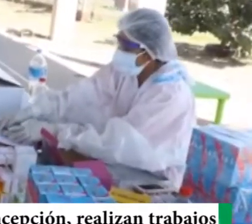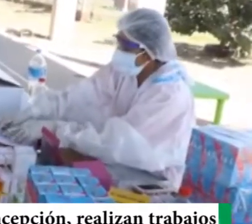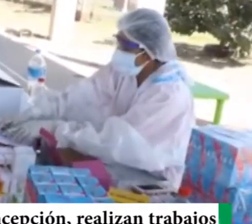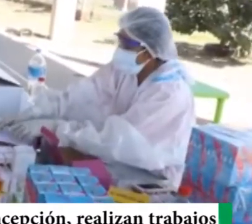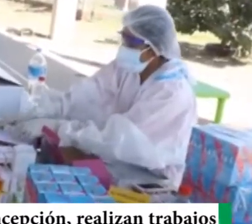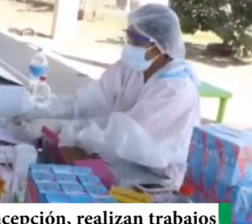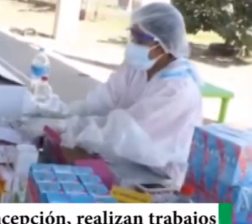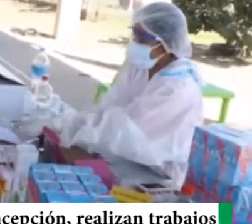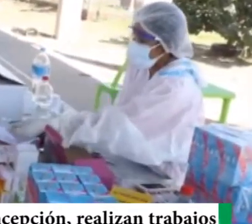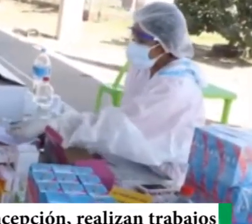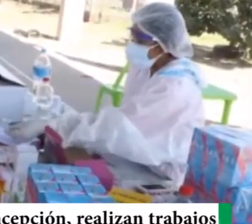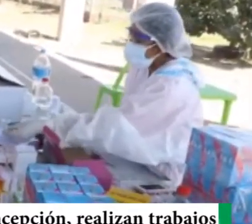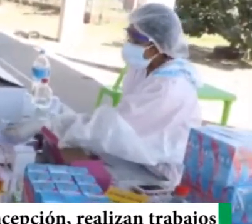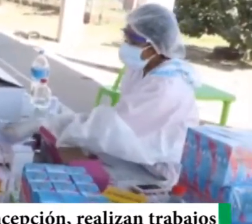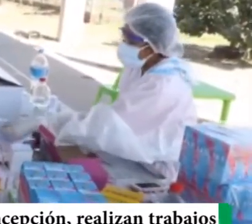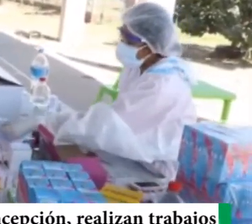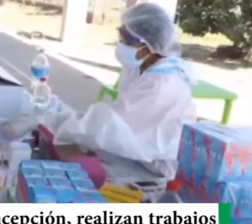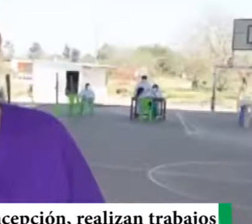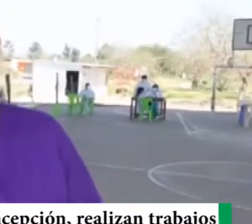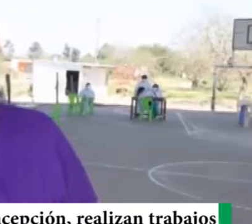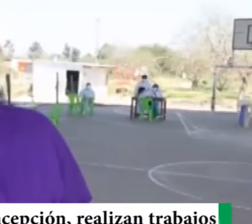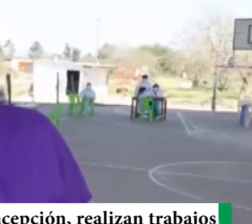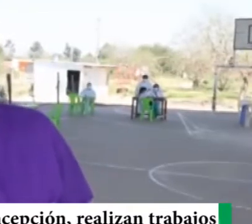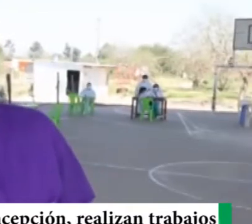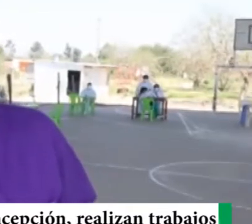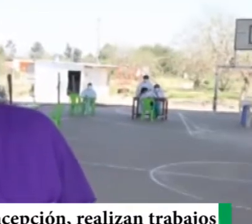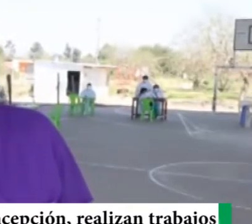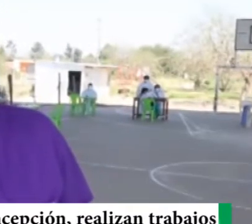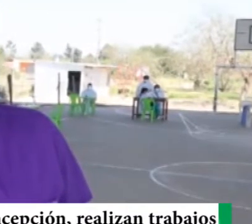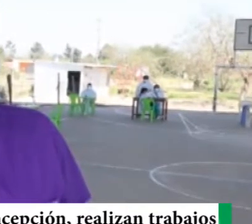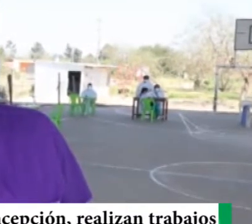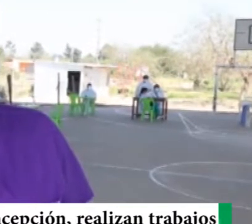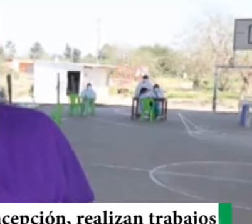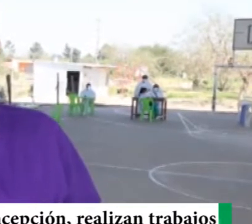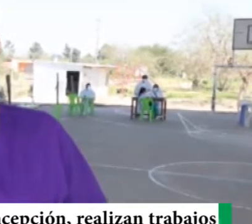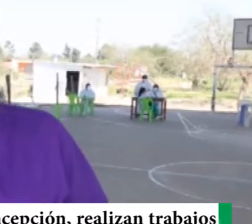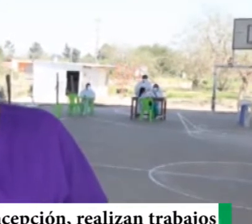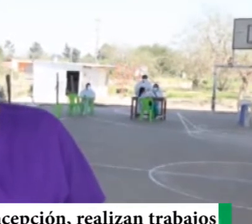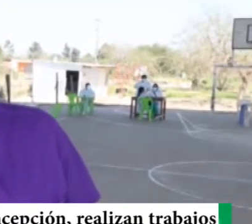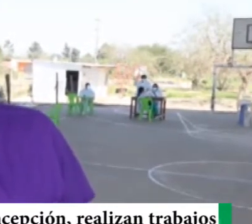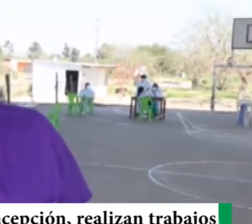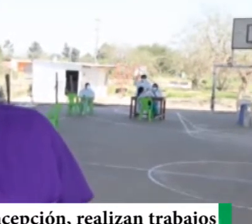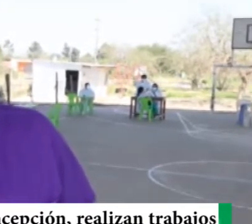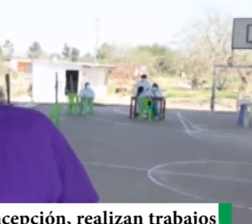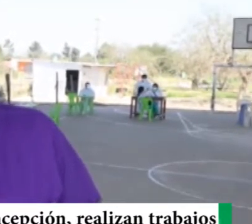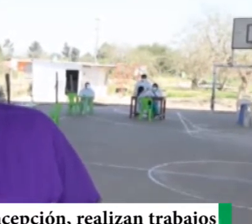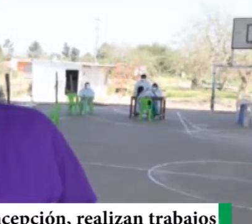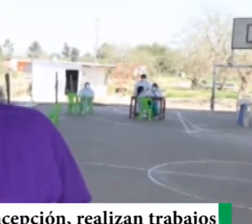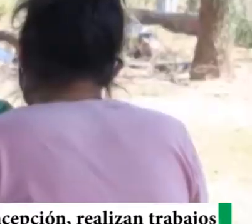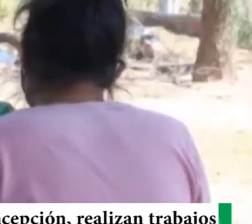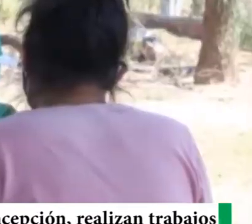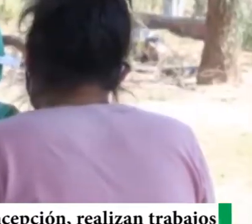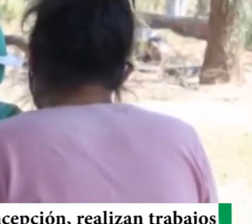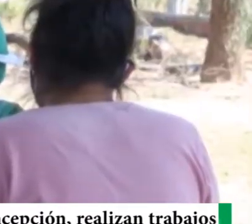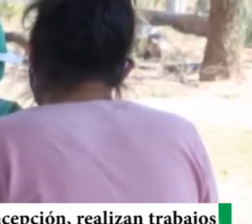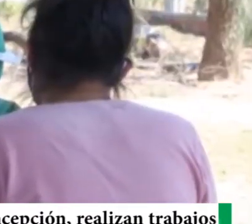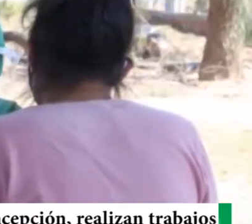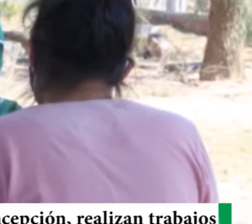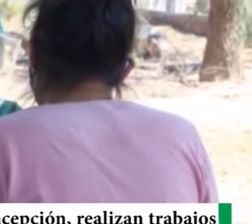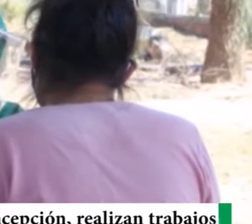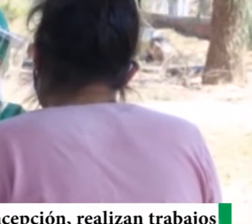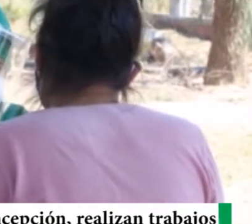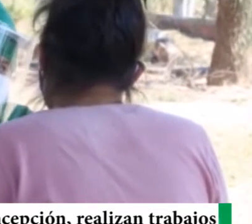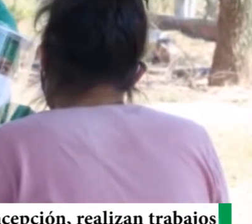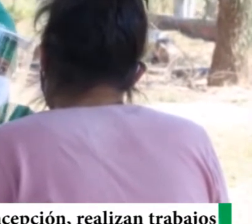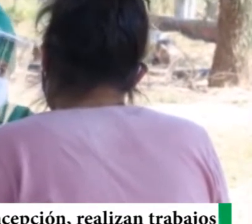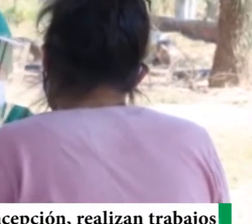realizando, en el municipio, el día de hoy, recibimos las brigadas, hemos venido, acá al distrito 3, al barrio Los Pillos, uno de los lugares, lejos,